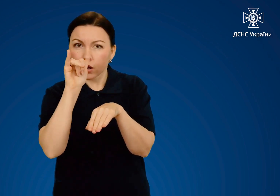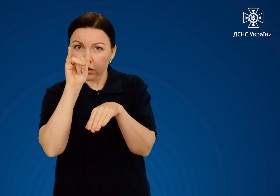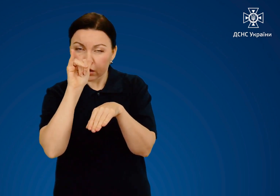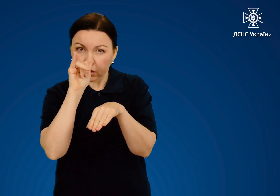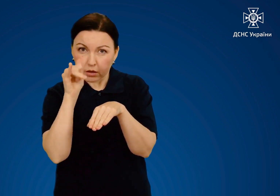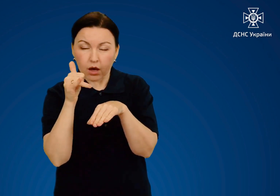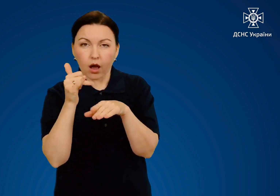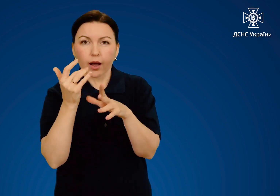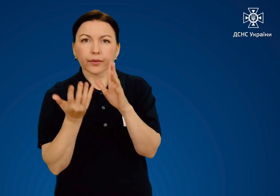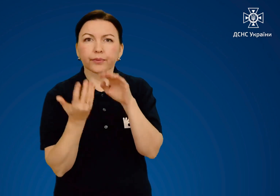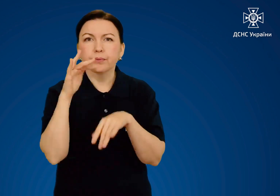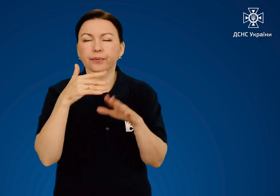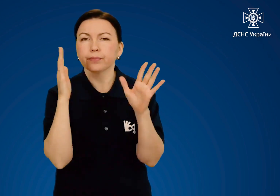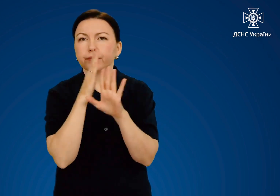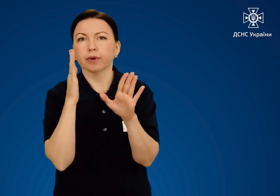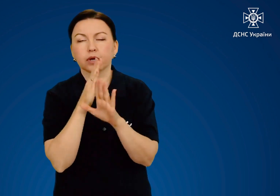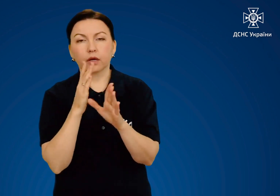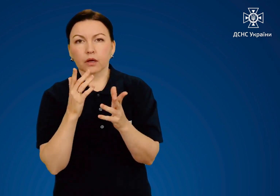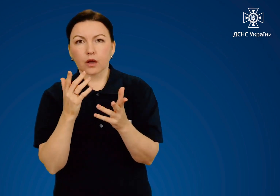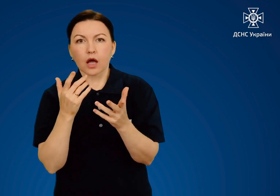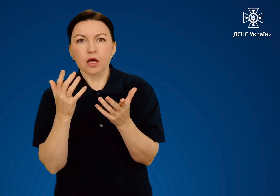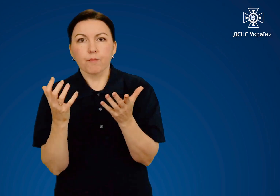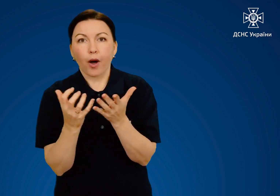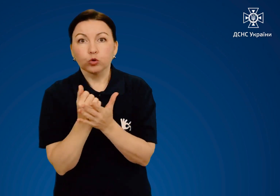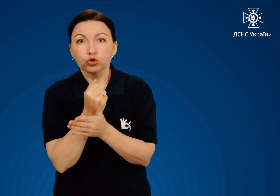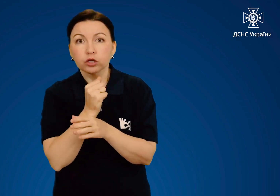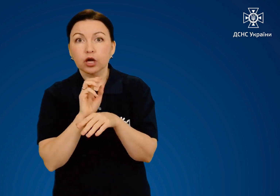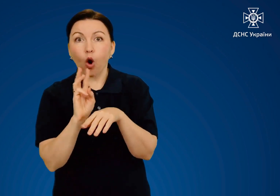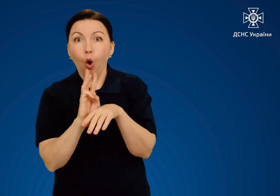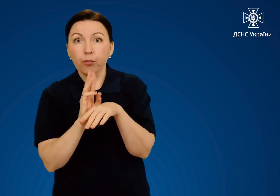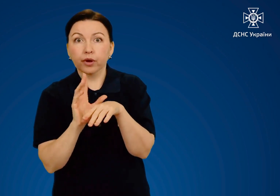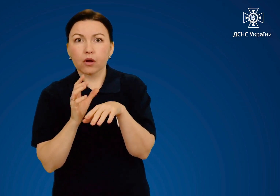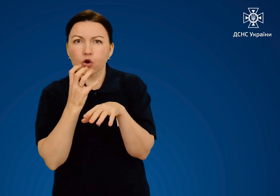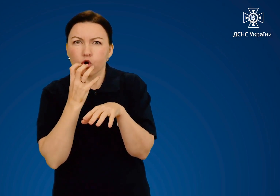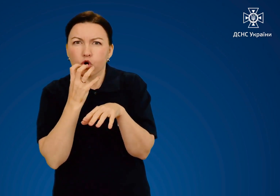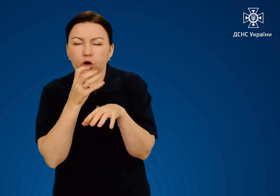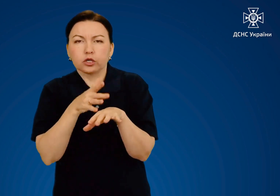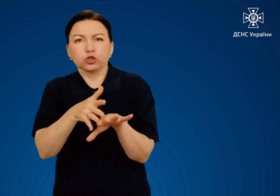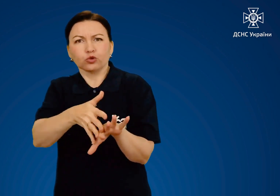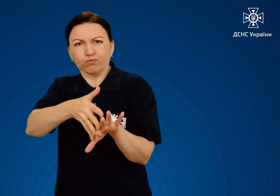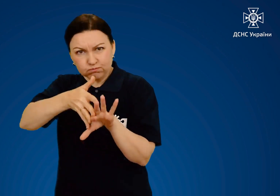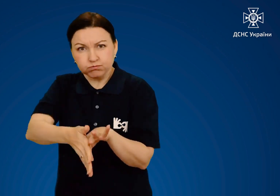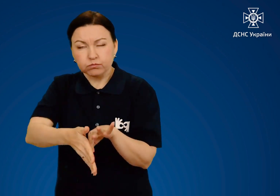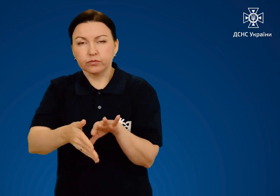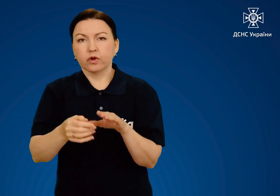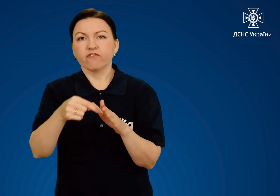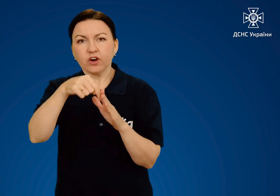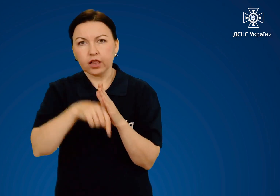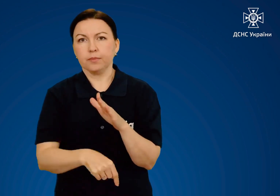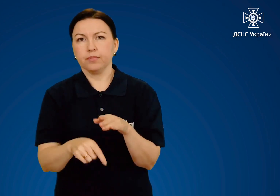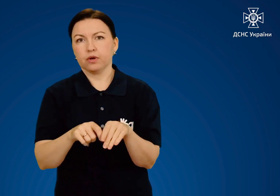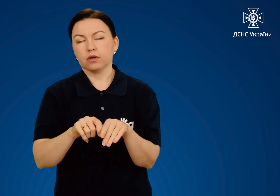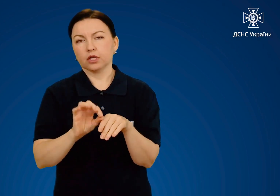шкіри, що тільки погіршить теплообмін і значить опік пошириться вглиб тканин.